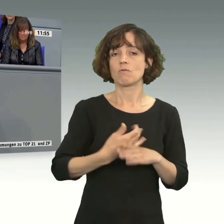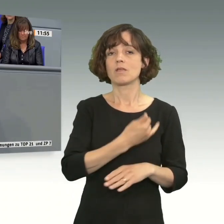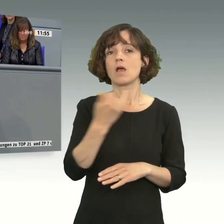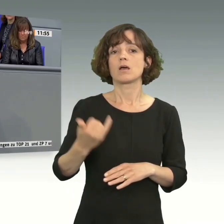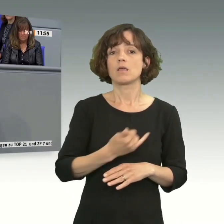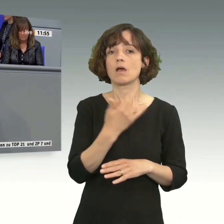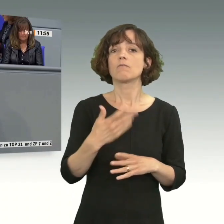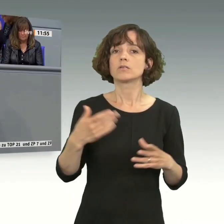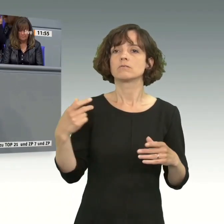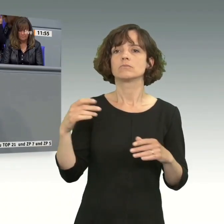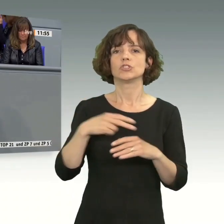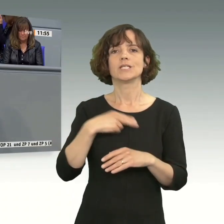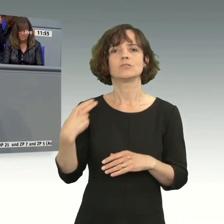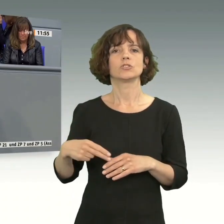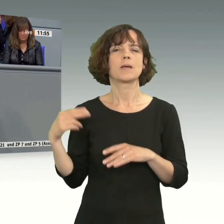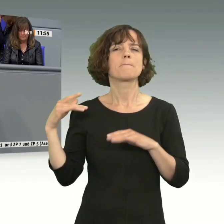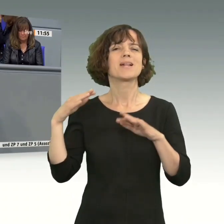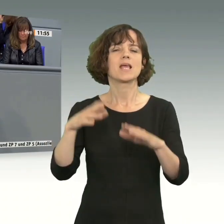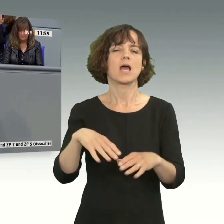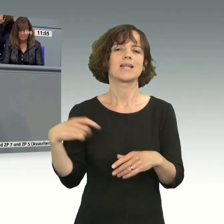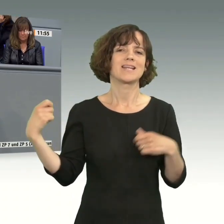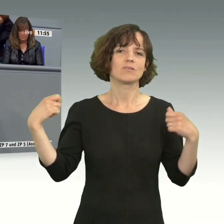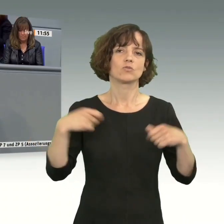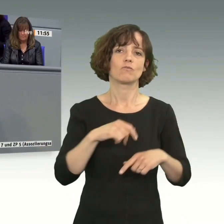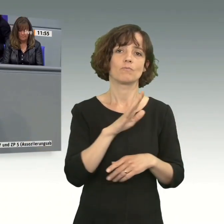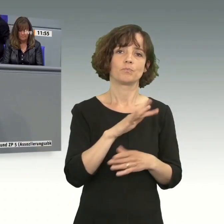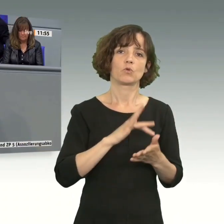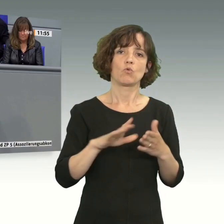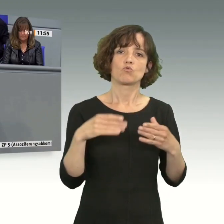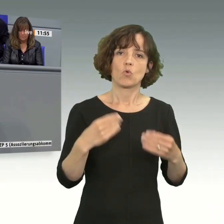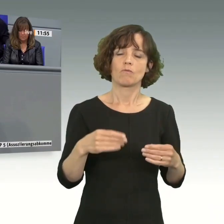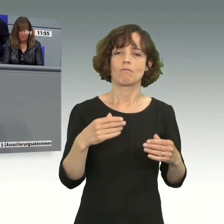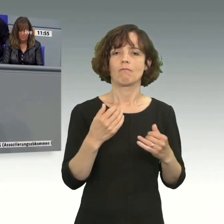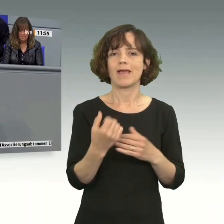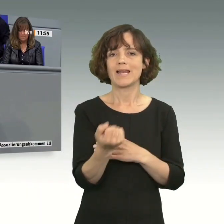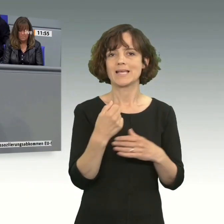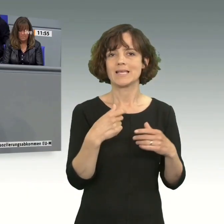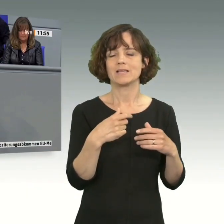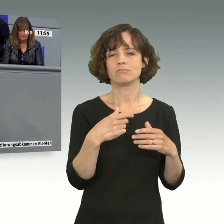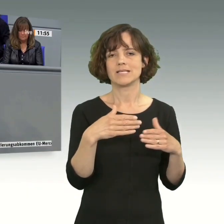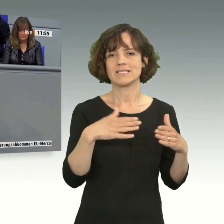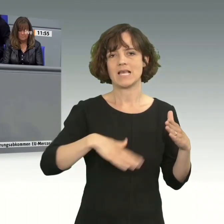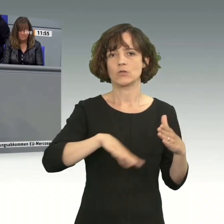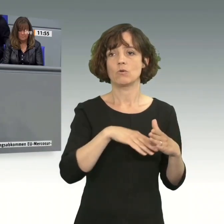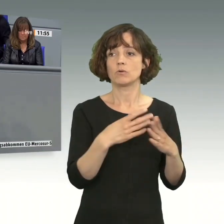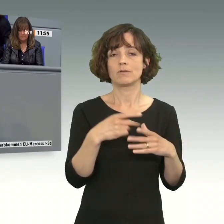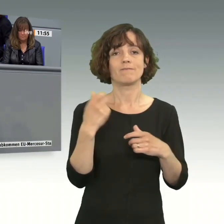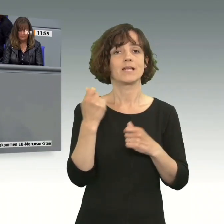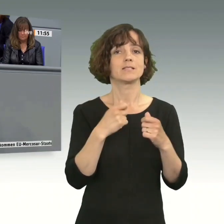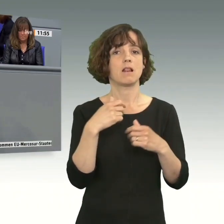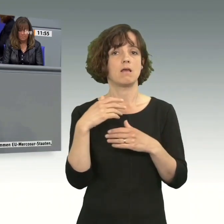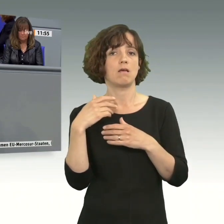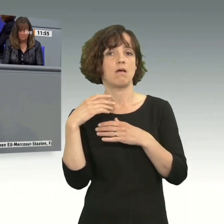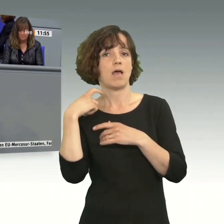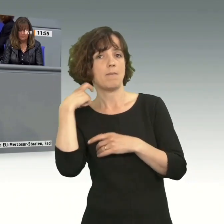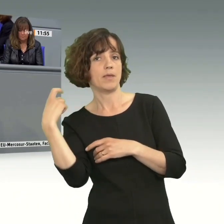Milliardeninvestitionen in seinem Rohstoff- und Energiesektor zu, begibt sich so in finanzielle Abhängigkeit und verschließt damit